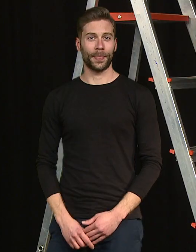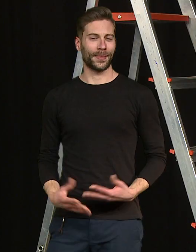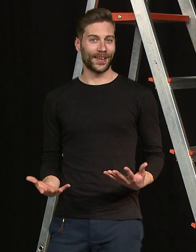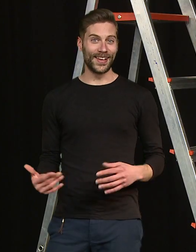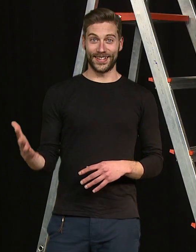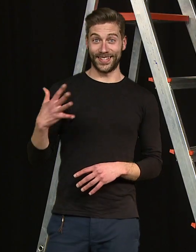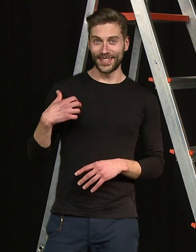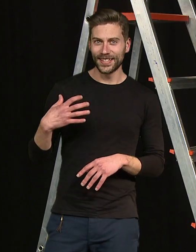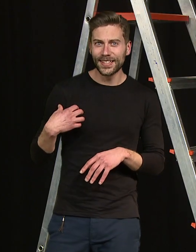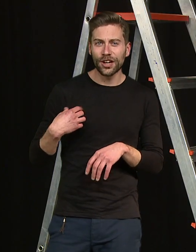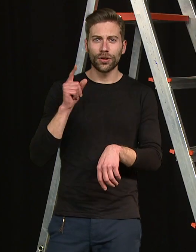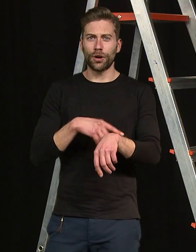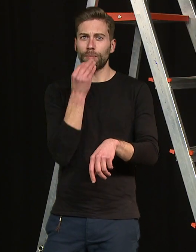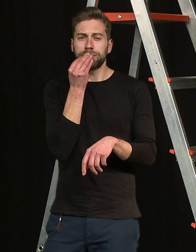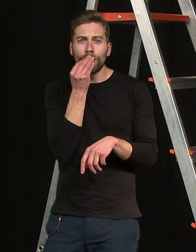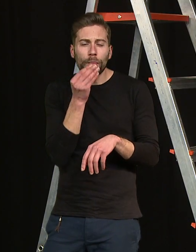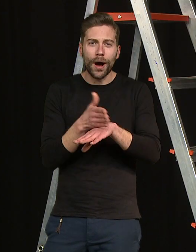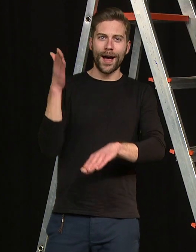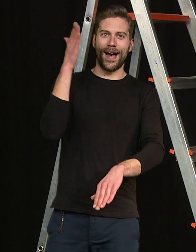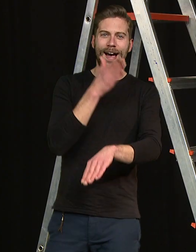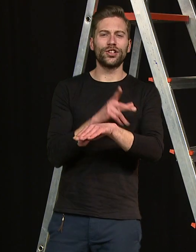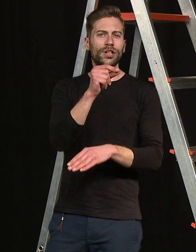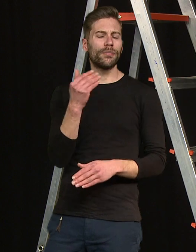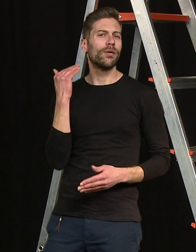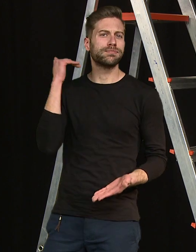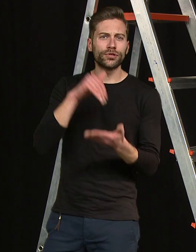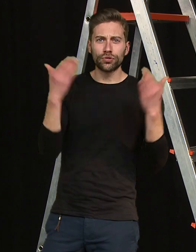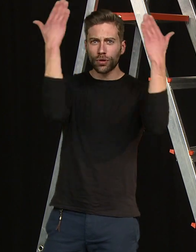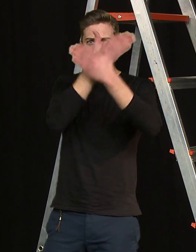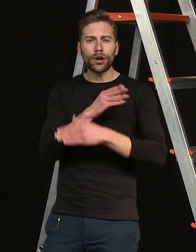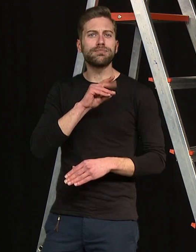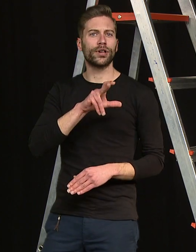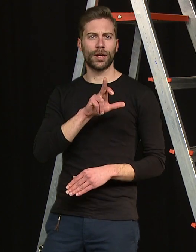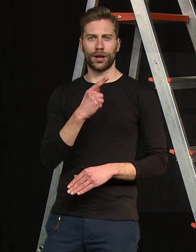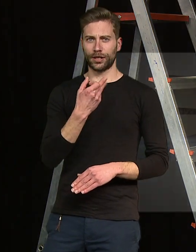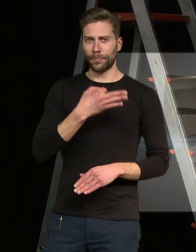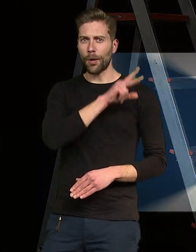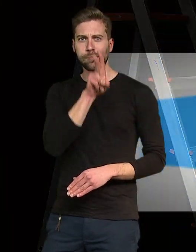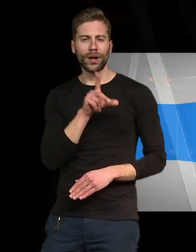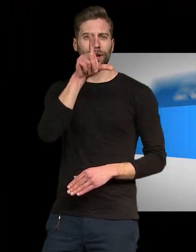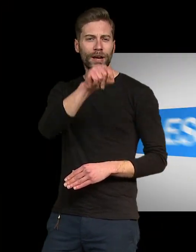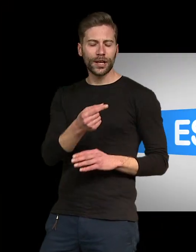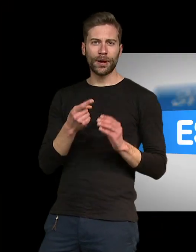Sexta-feira ao final da manhã e segunda-feira à noite, na RTP2 e RTP Play.